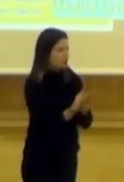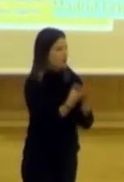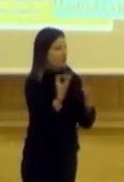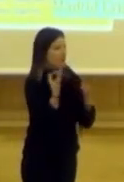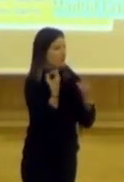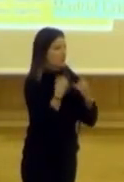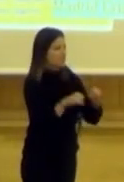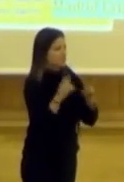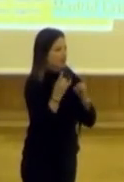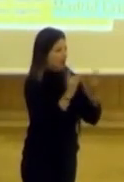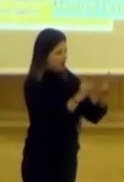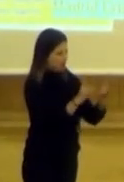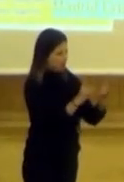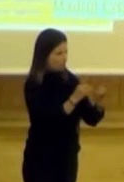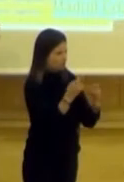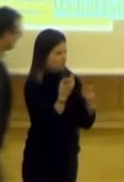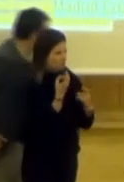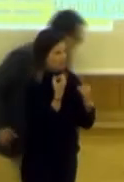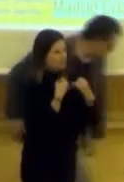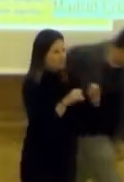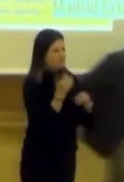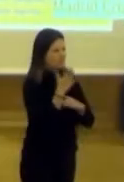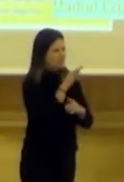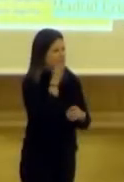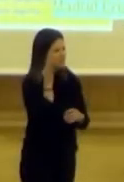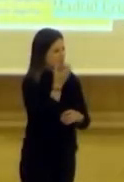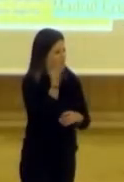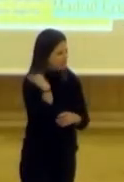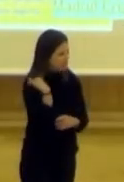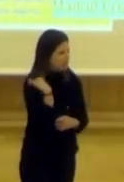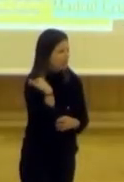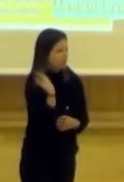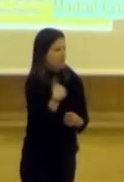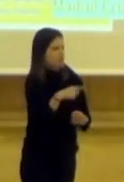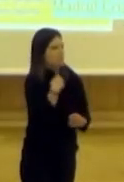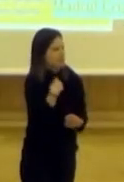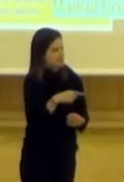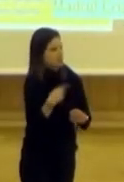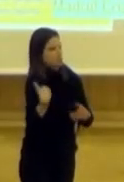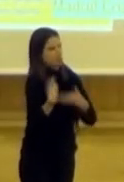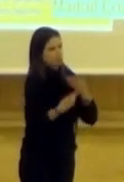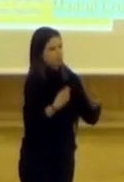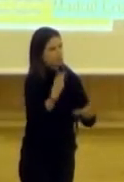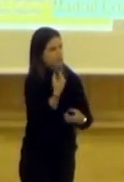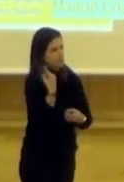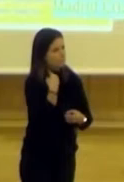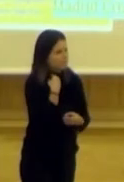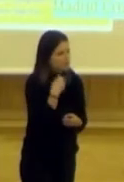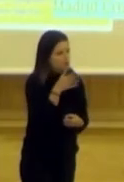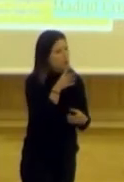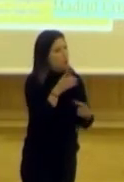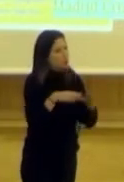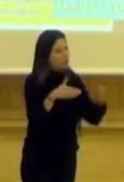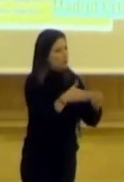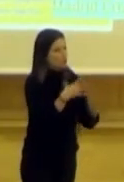árbol, que era una fiesta que se celebraba desde el siglo pasado en adelante y que se había perdido con el tiempo. Entonces había un grupo de enamorados del árbol